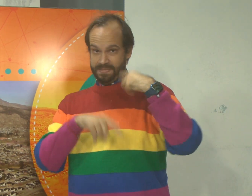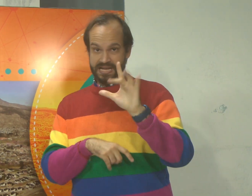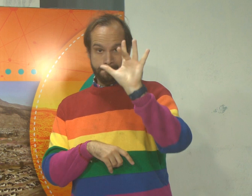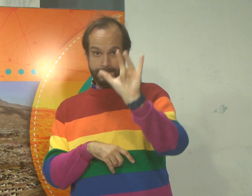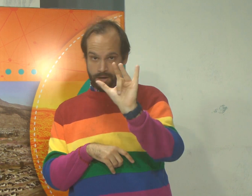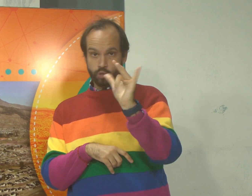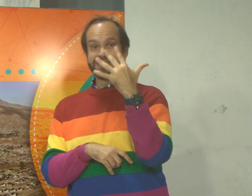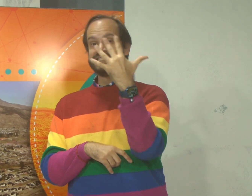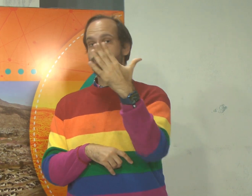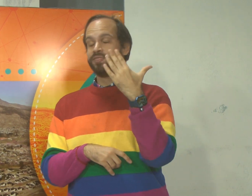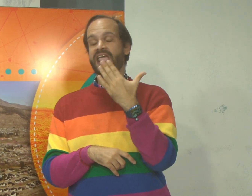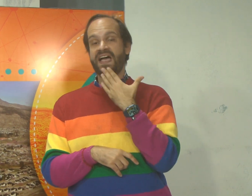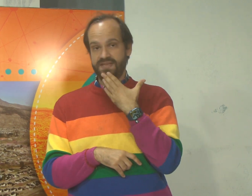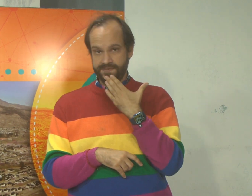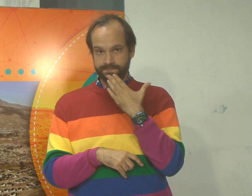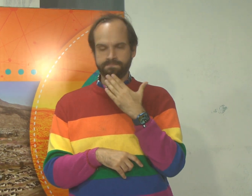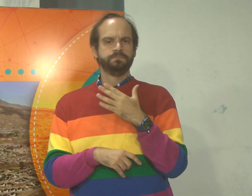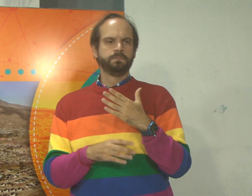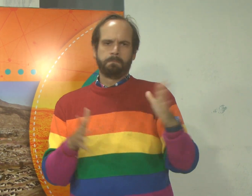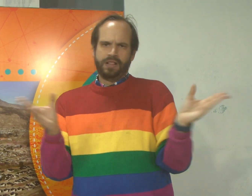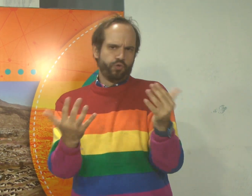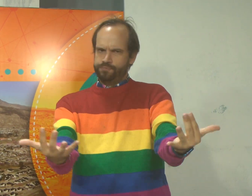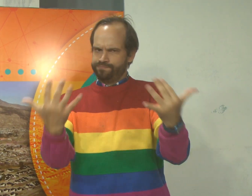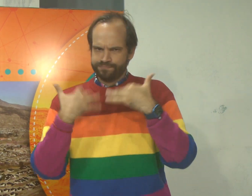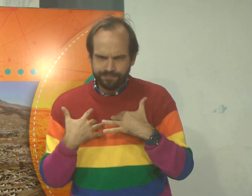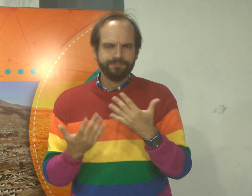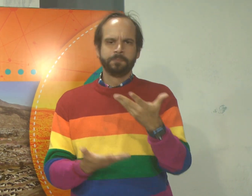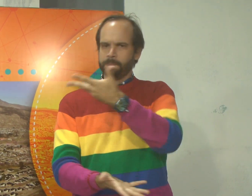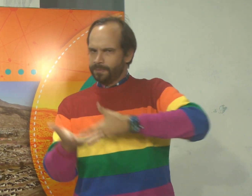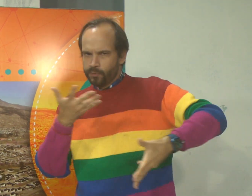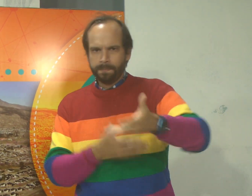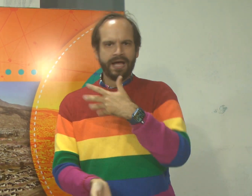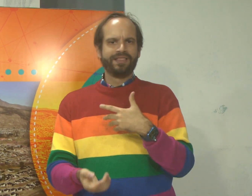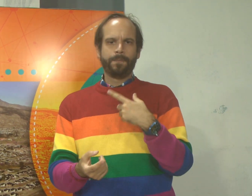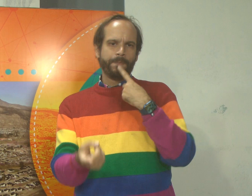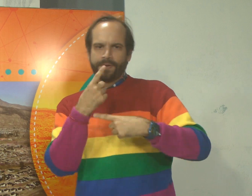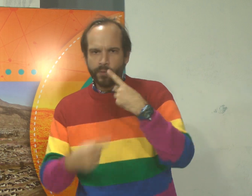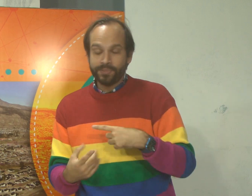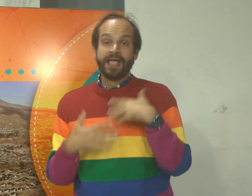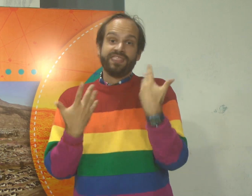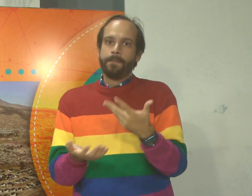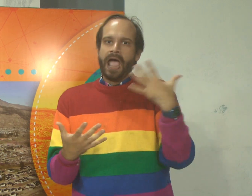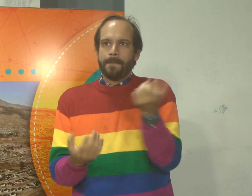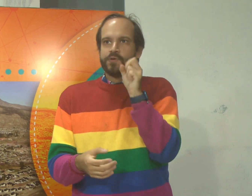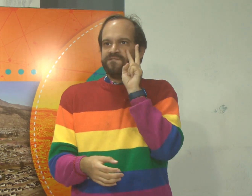A las 3 de la tarde será la charla, mañana 5 de abril. Así que, bueno, vengan todos, vamos a compartir, me pueden